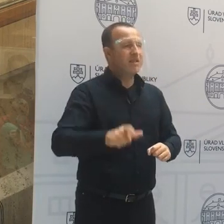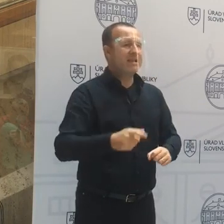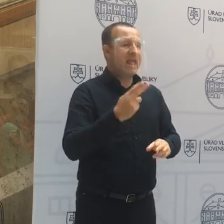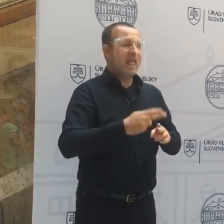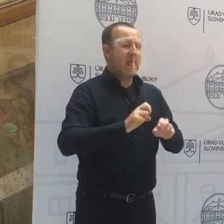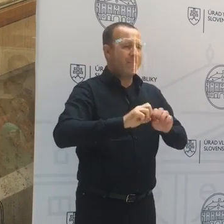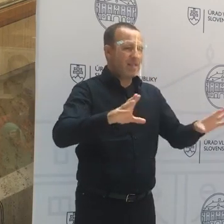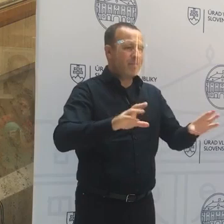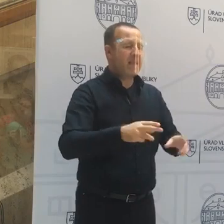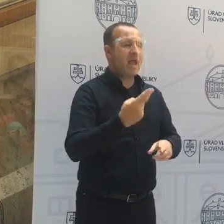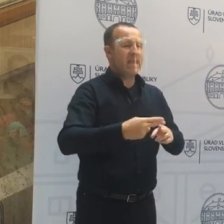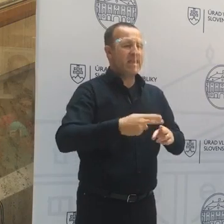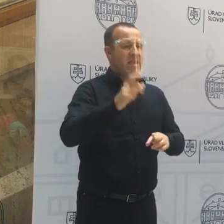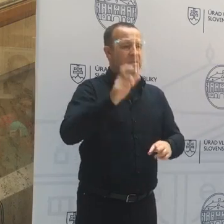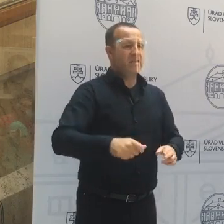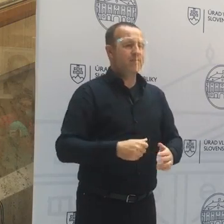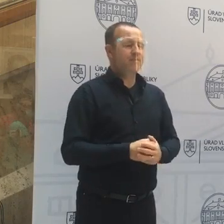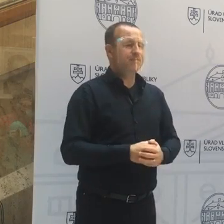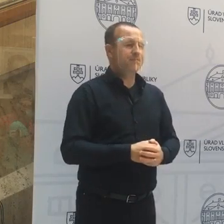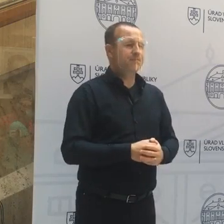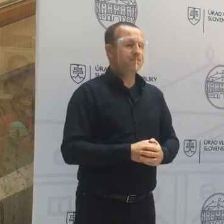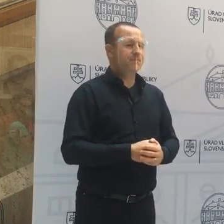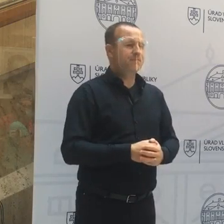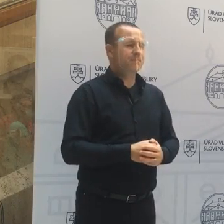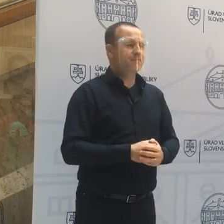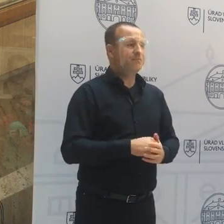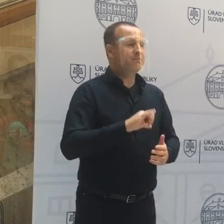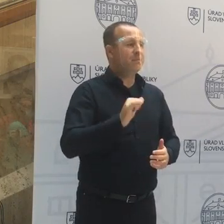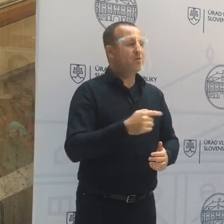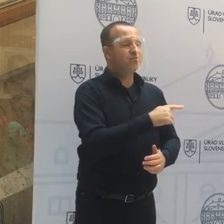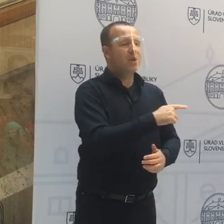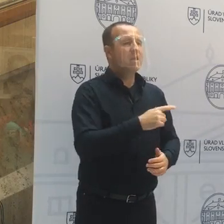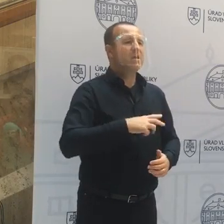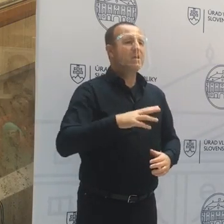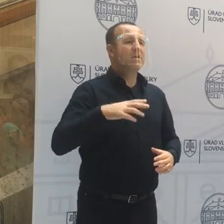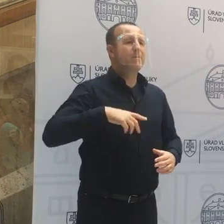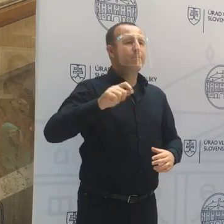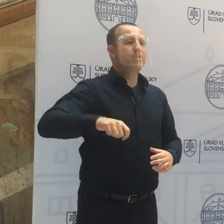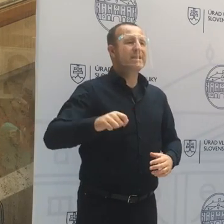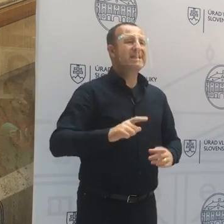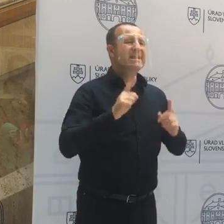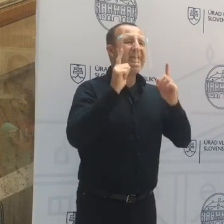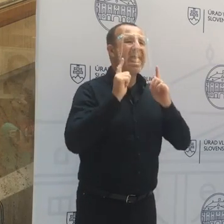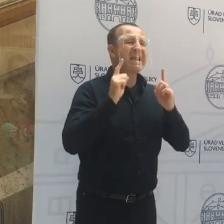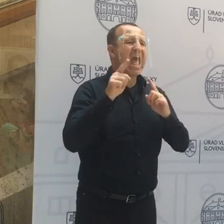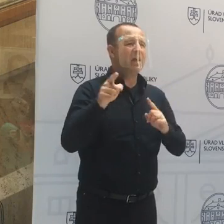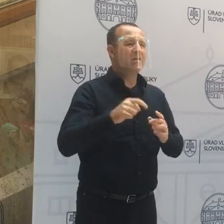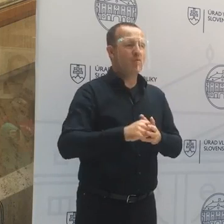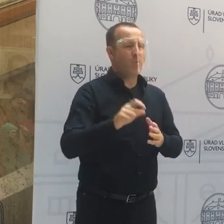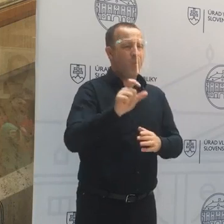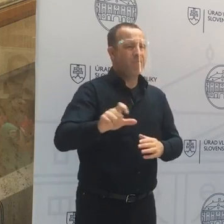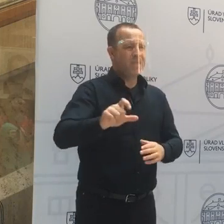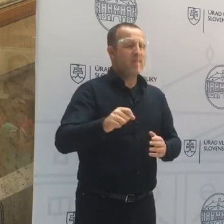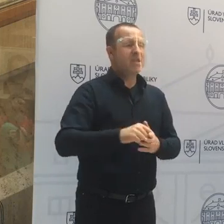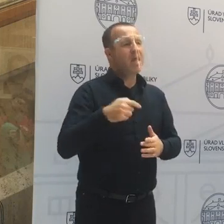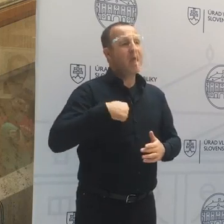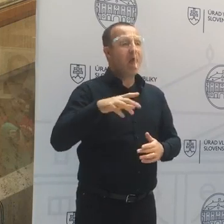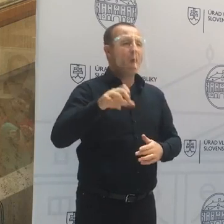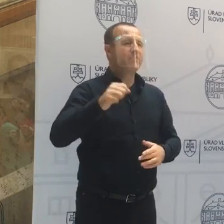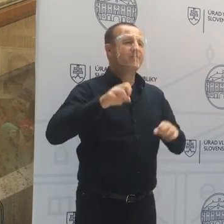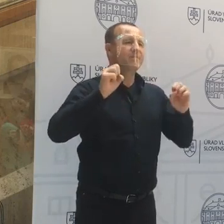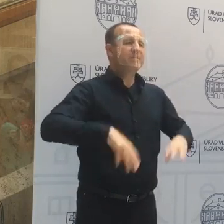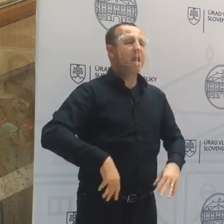môžem politicky ešte, strana EZS poslala výzvu, kde vyzýva pána Heráka, aby odstu sa vzdal mandátu poslanca z vášho pohradu.